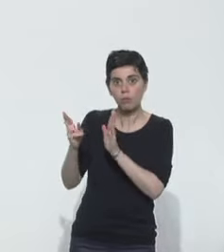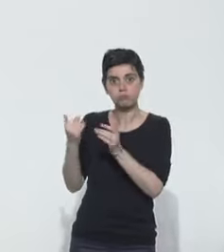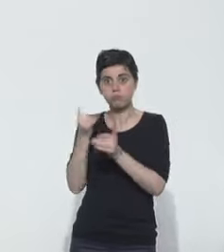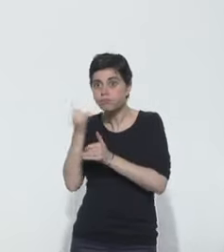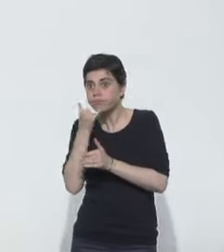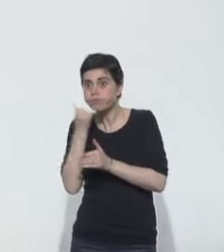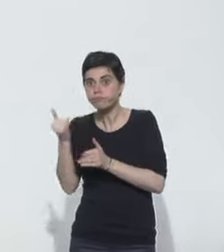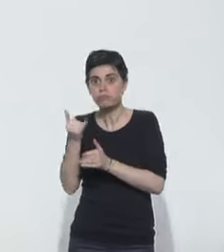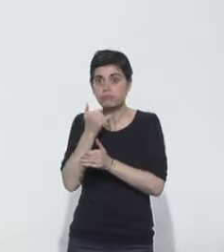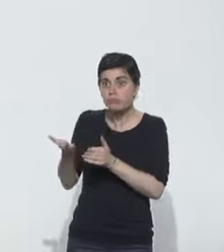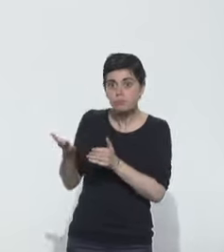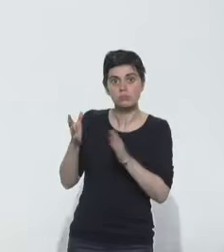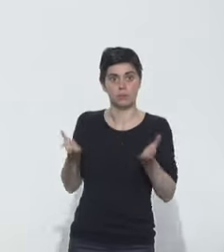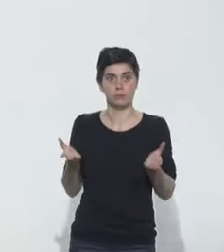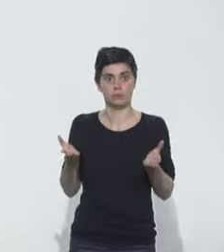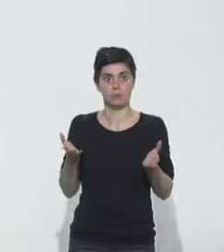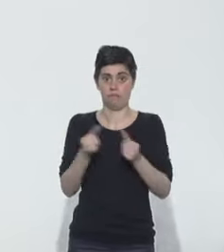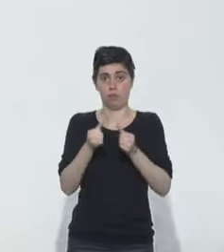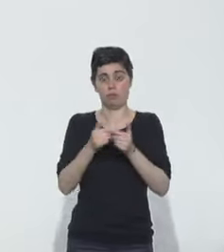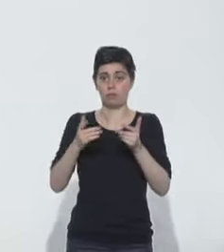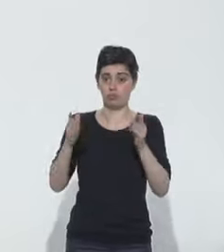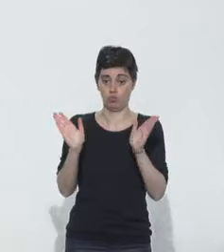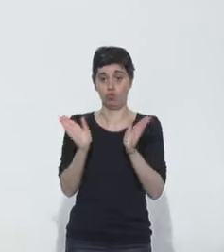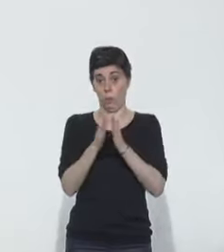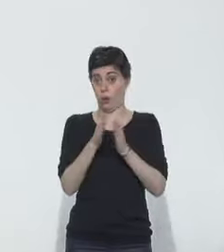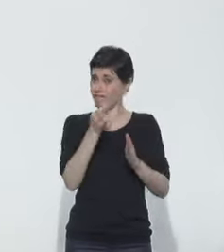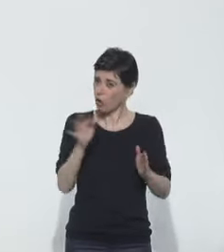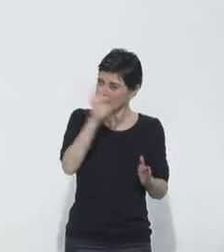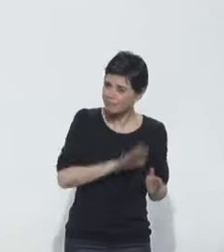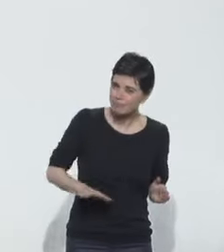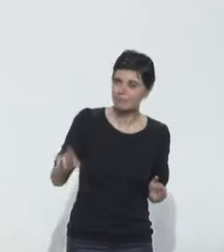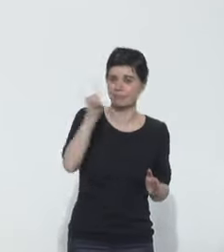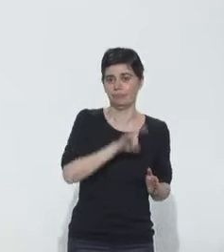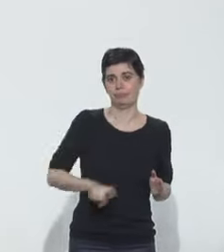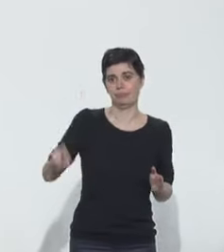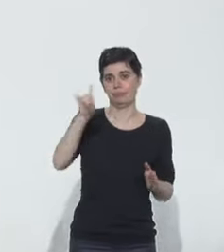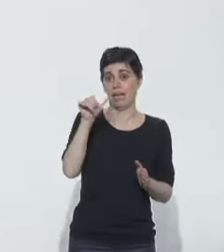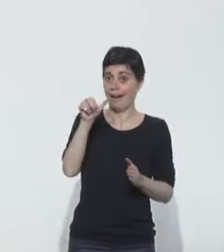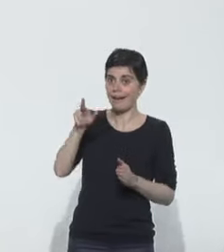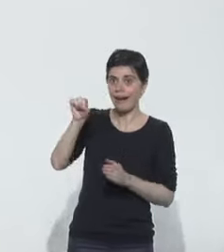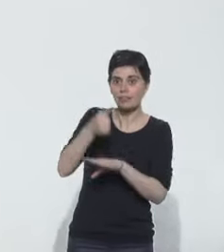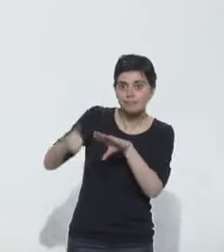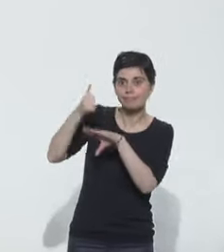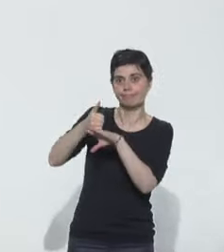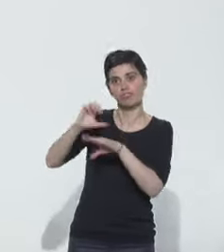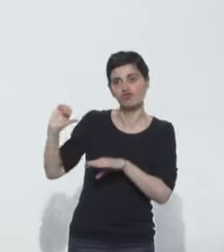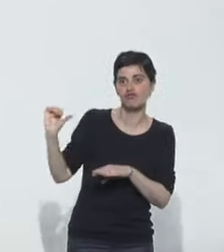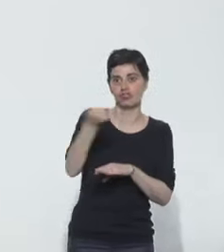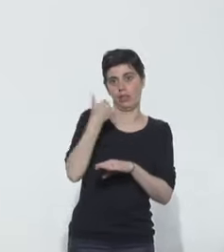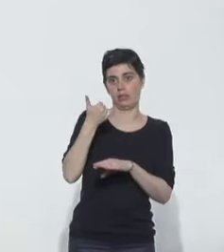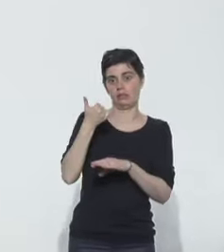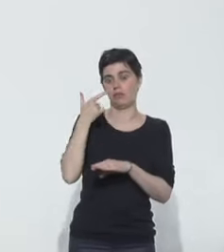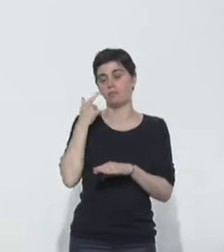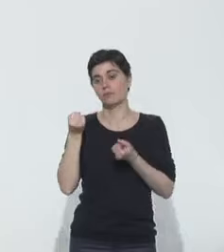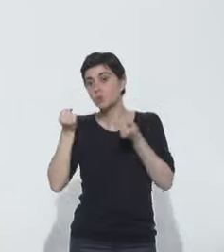avec l'établissement hospitalier. Et donc, nous avons demandé au niveau national que chaque ARS, chaque agence régionale de santé s'assure